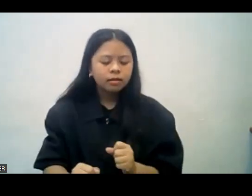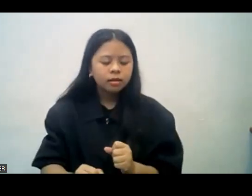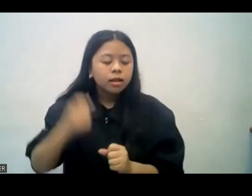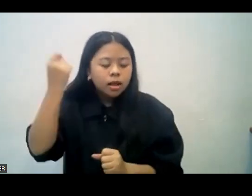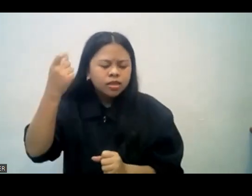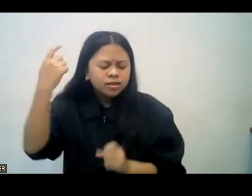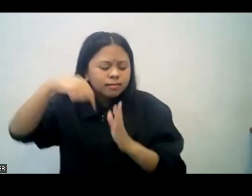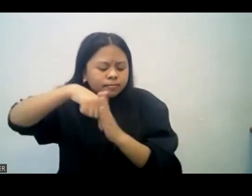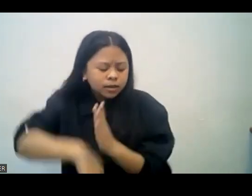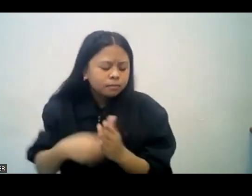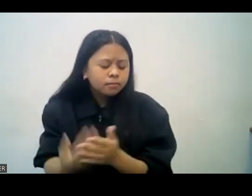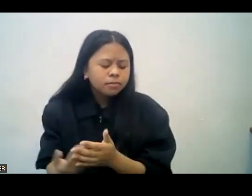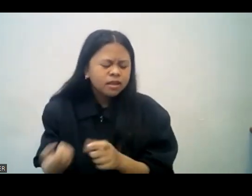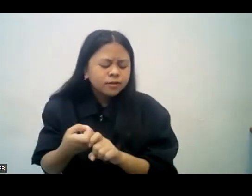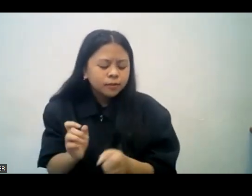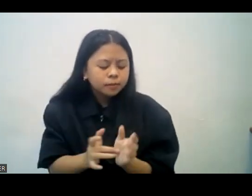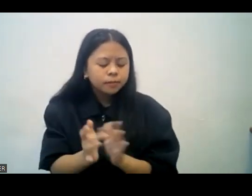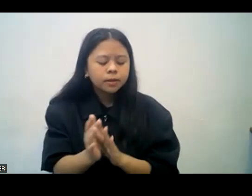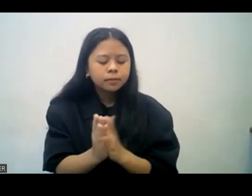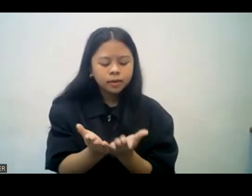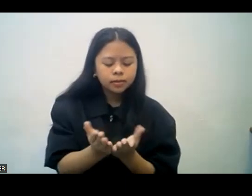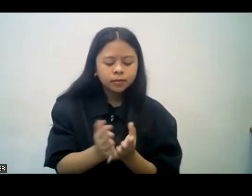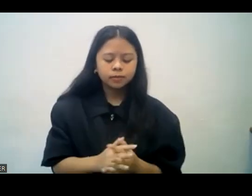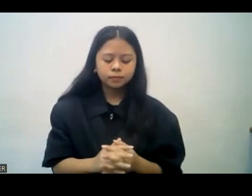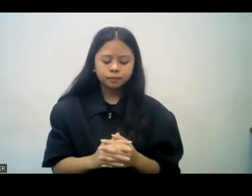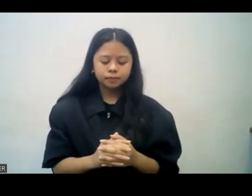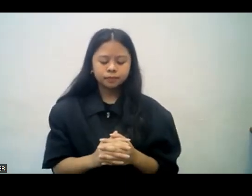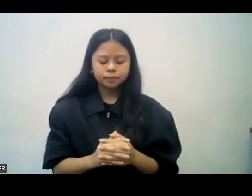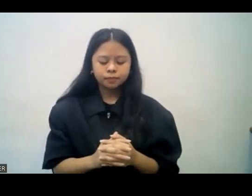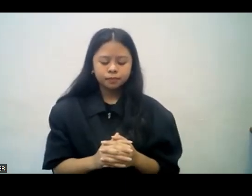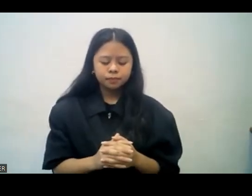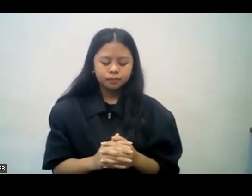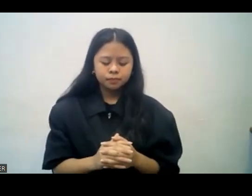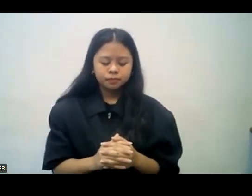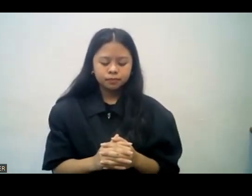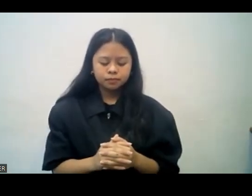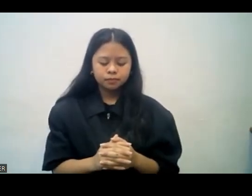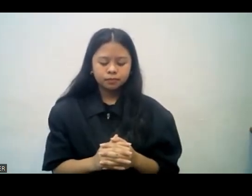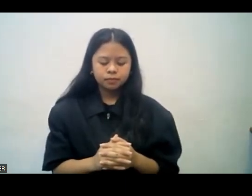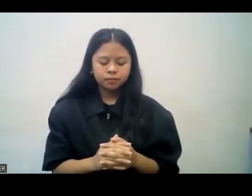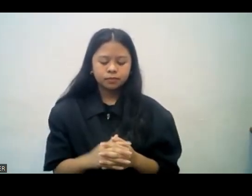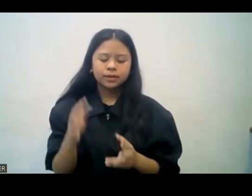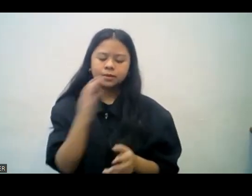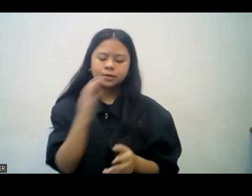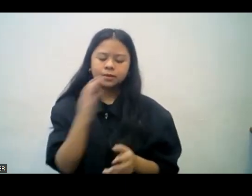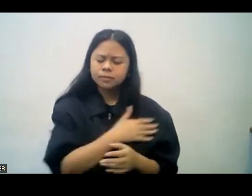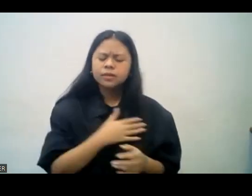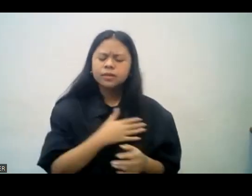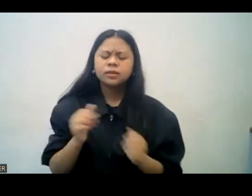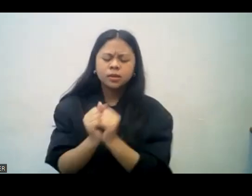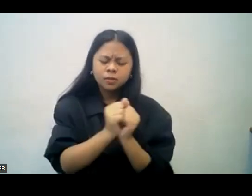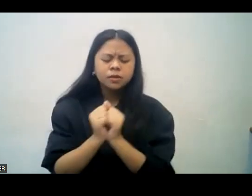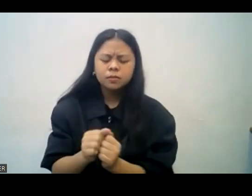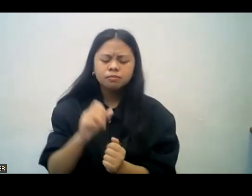in the Bible. At samahan mo po kami sa mga oras na ito upang higit naming maunawaan ang malalalim na bagay ng Biblia. Please be with speaker and